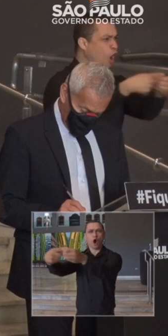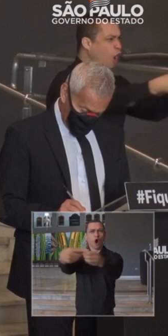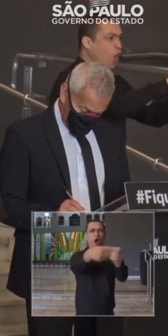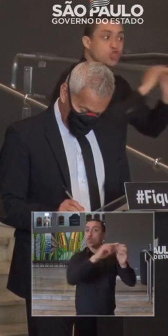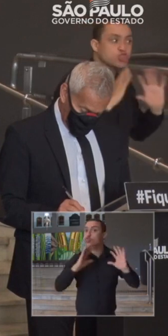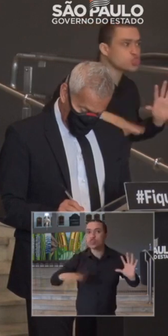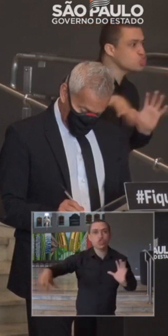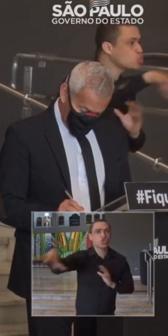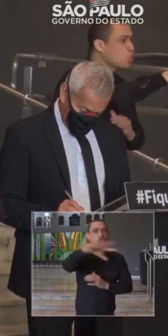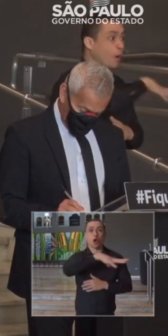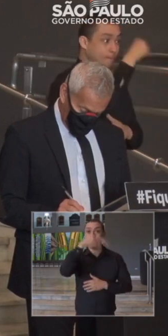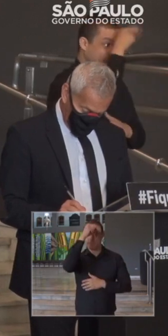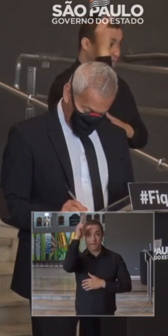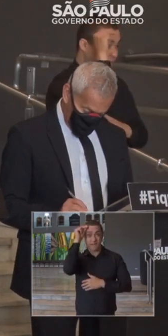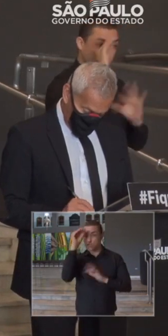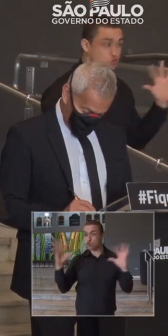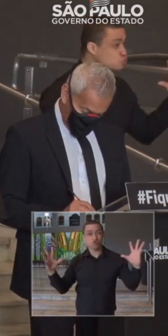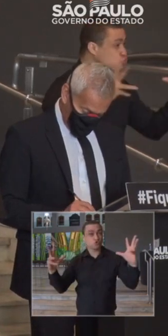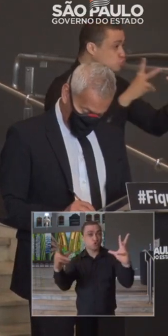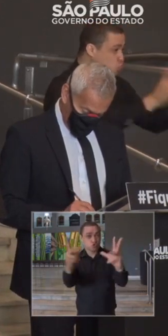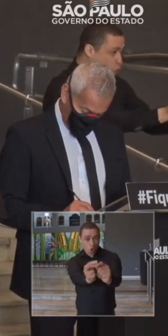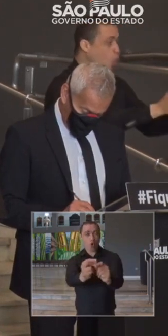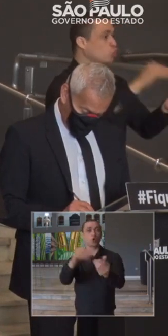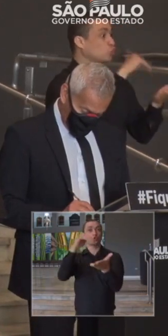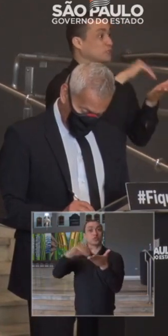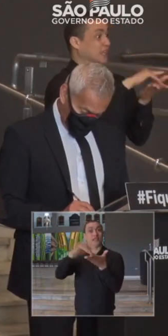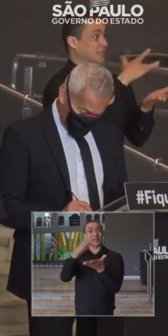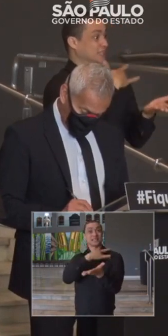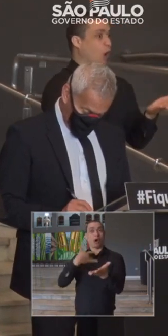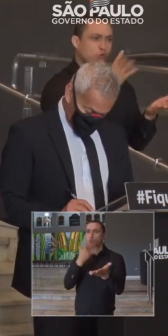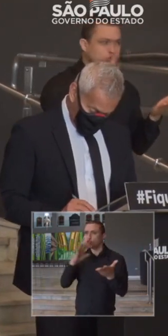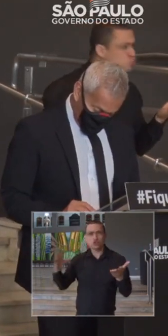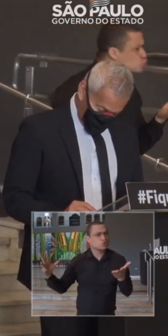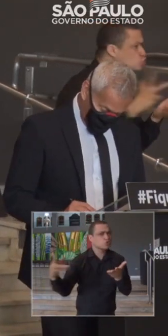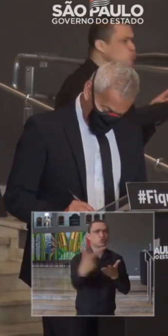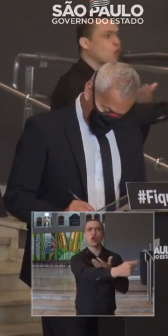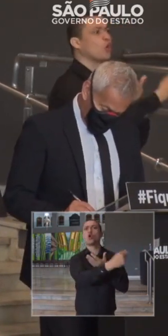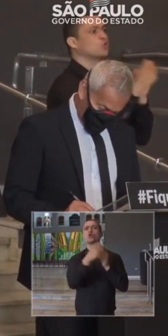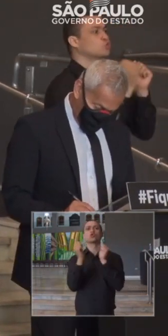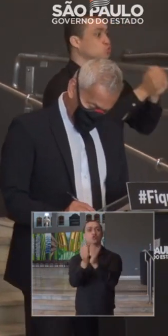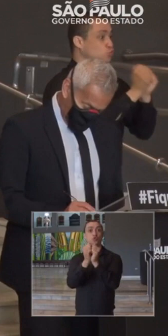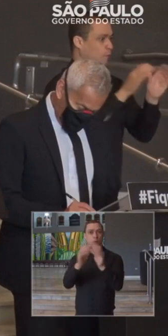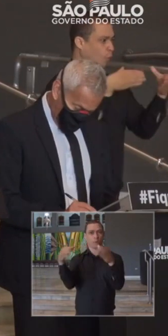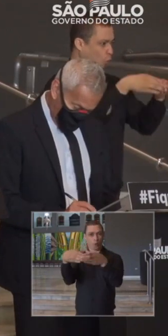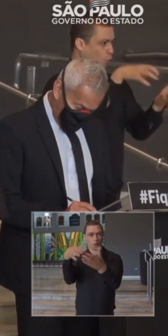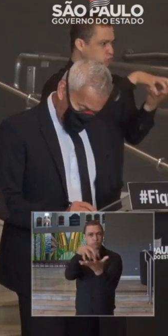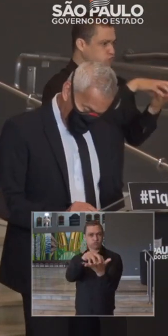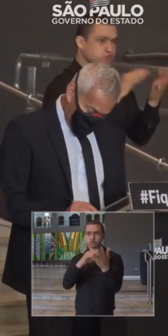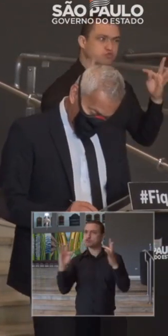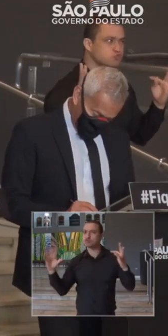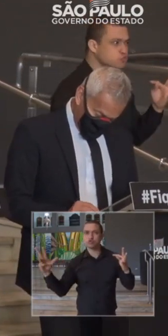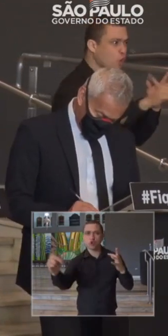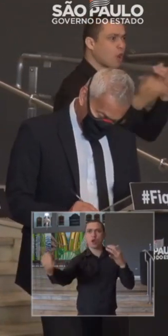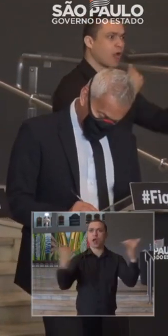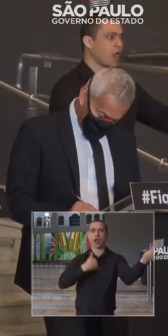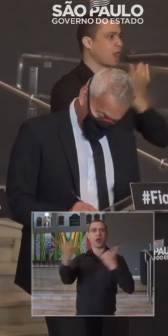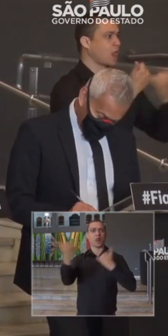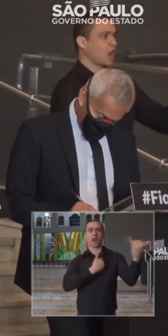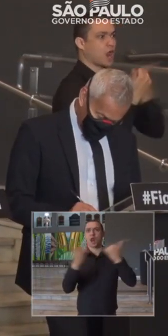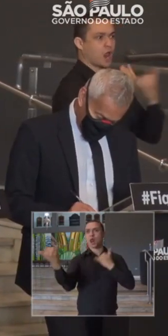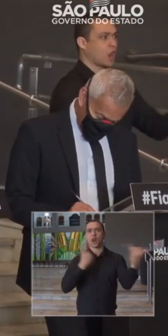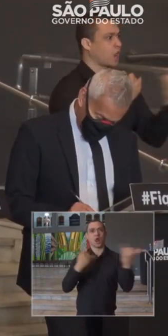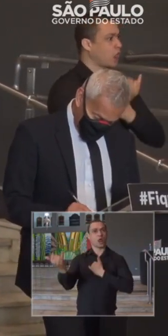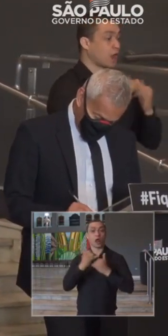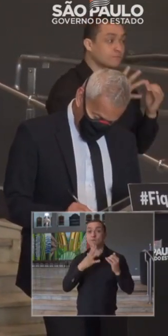prefeitos, a sua vigilância, os seus secretários de saúde, junto com o Comitê de Contingência, trazendo critérios